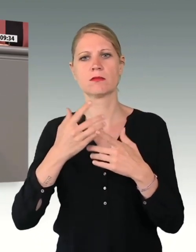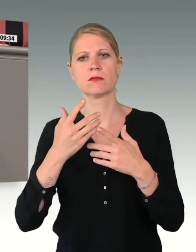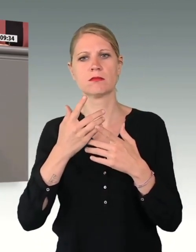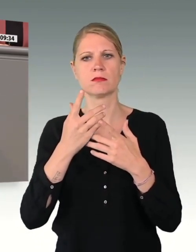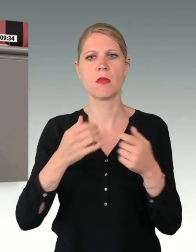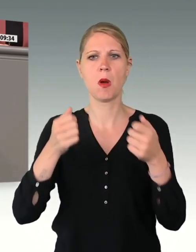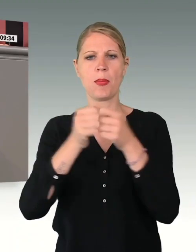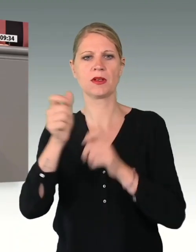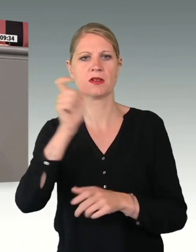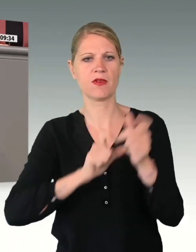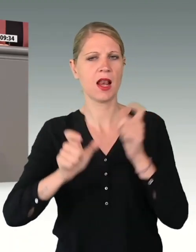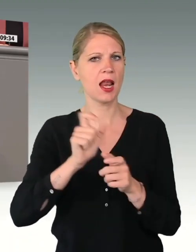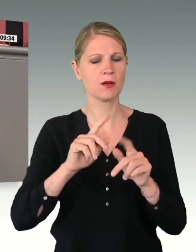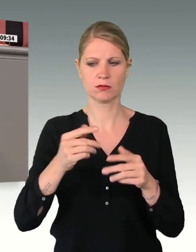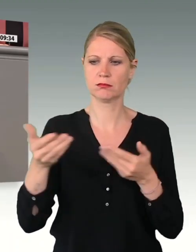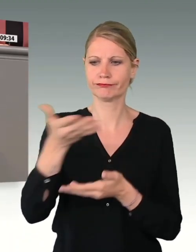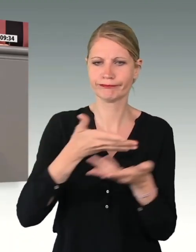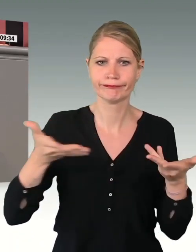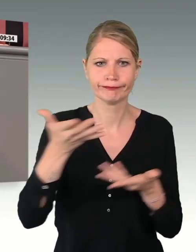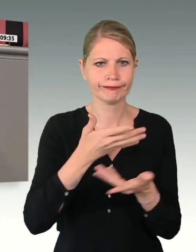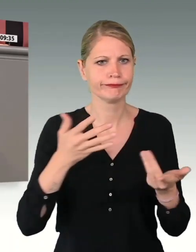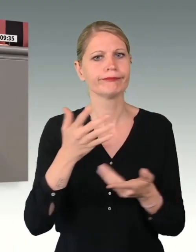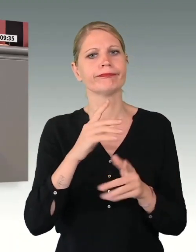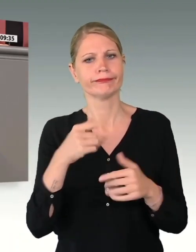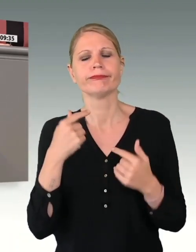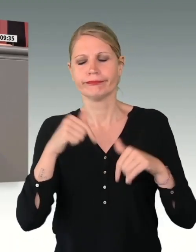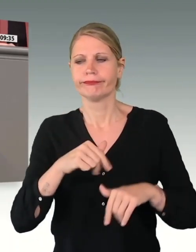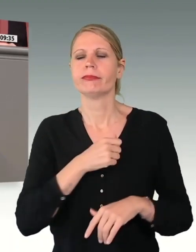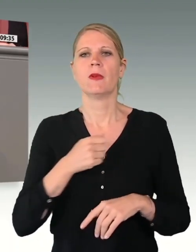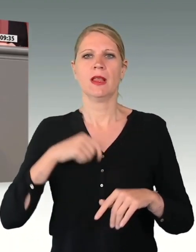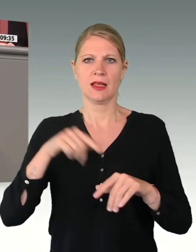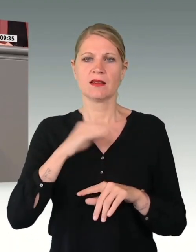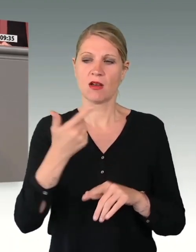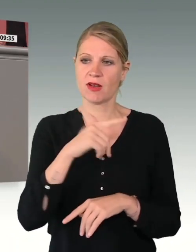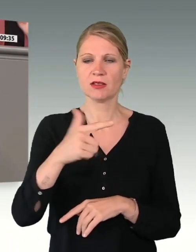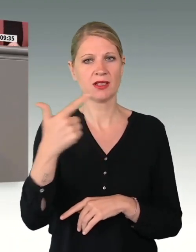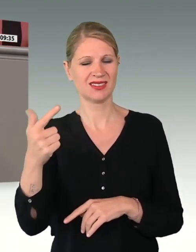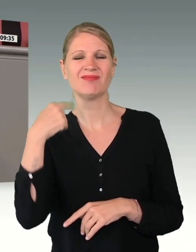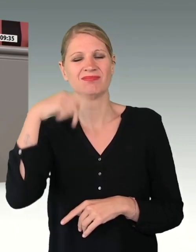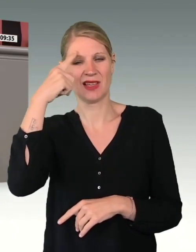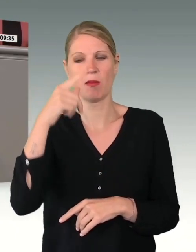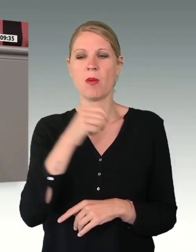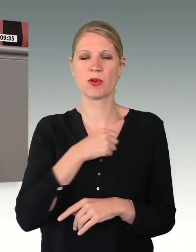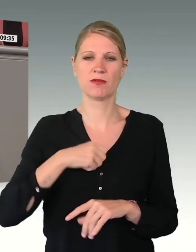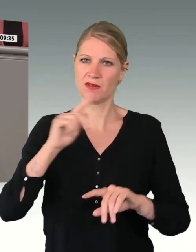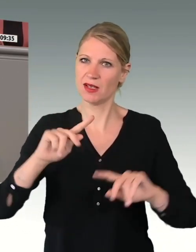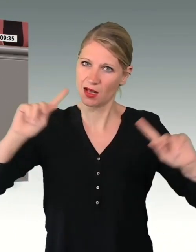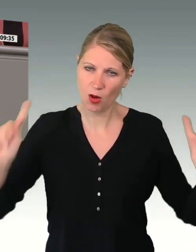absehen, dass die Bundeswehr auch in diesem Jahr, in 2022, eine überaus relevante Rolle spielen wird.